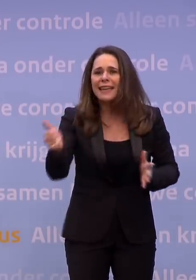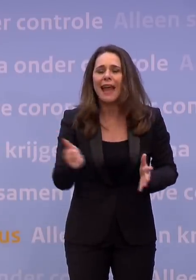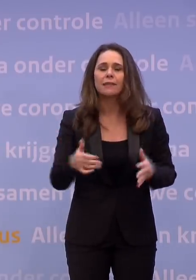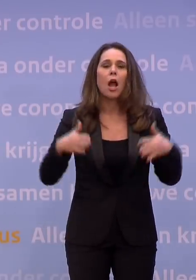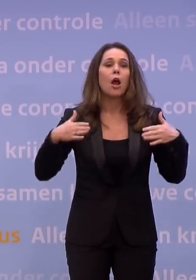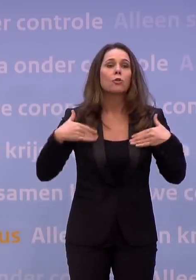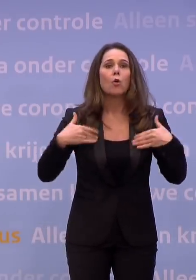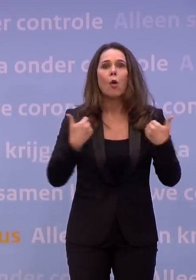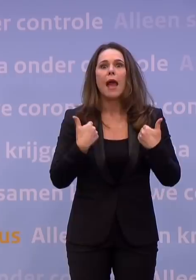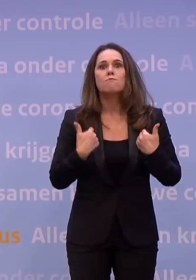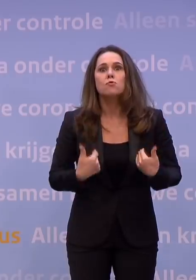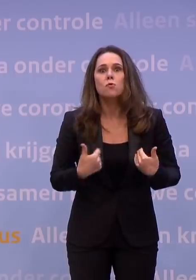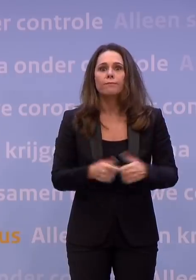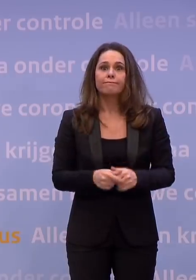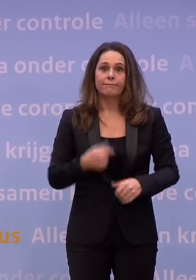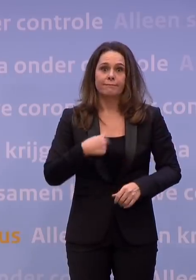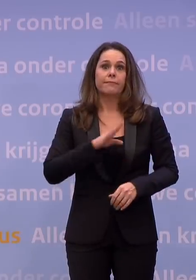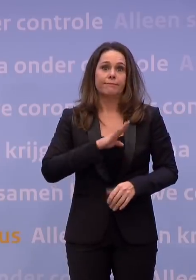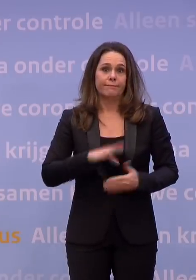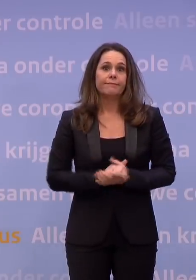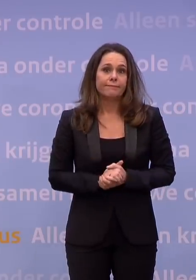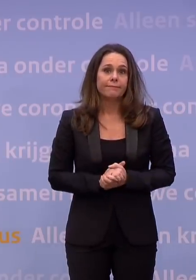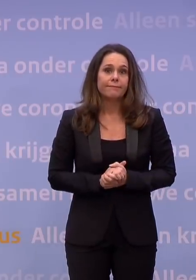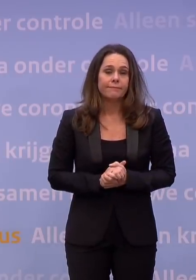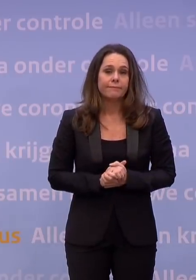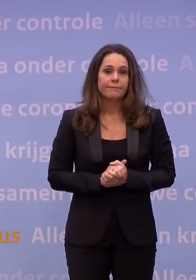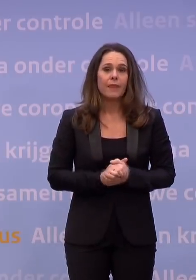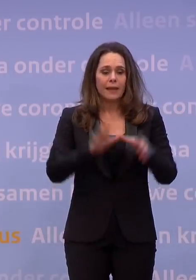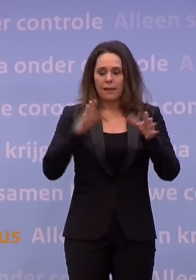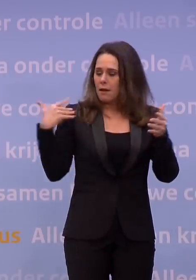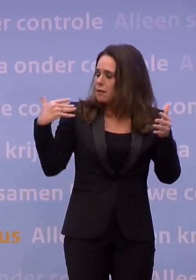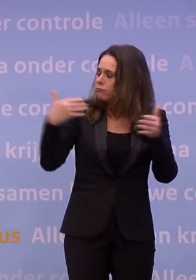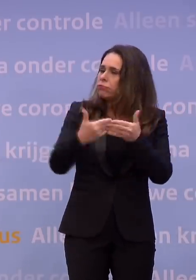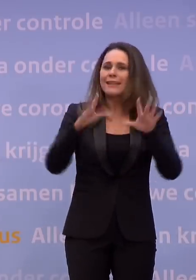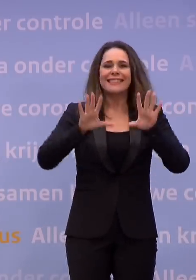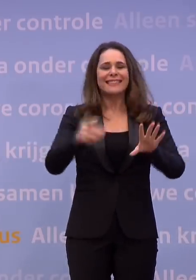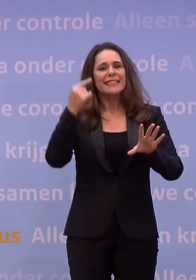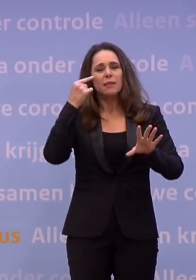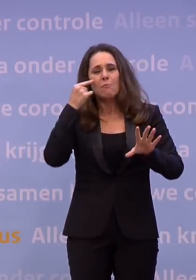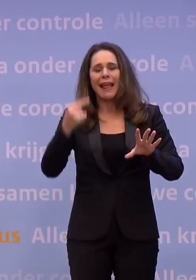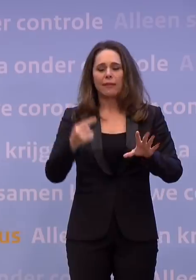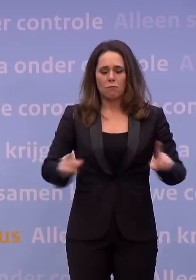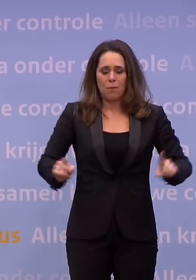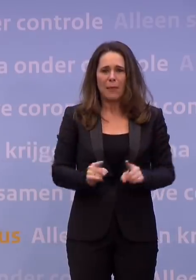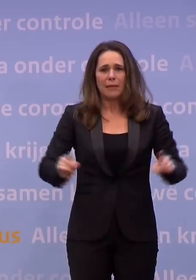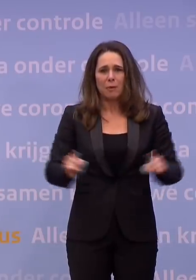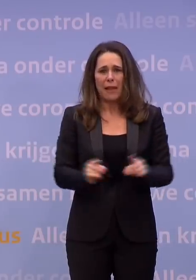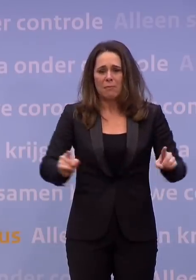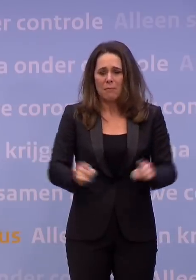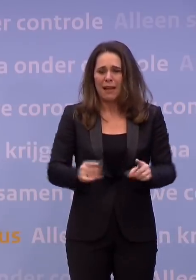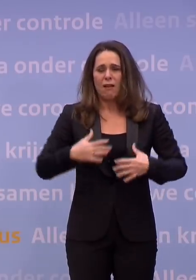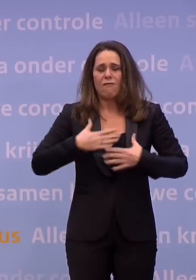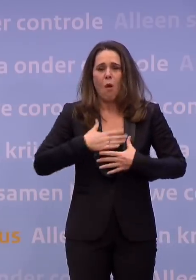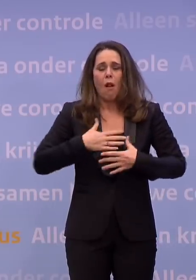Ik ook. Na tien maanden van beperkingen gaat het simpelweg onder je huid zitten. Dat is gewoon zo.